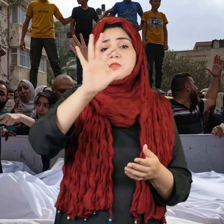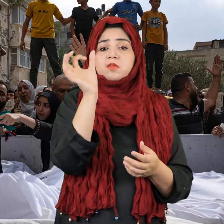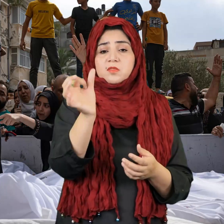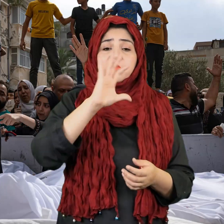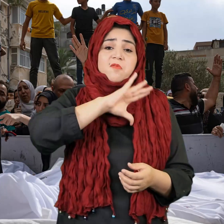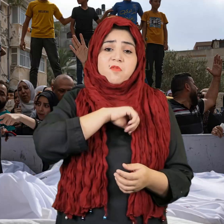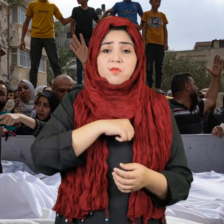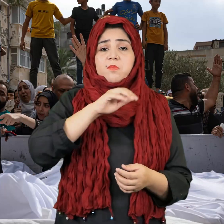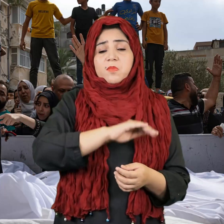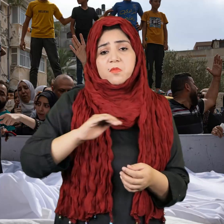शहीद हो गए